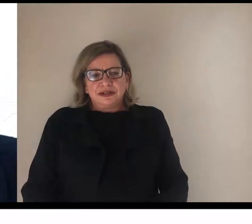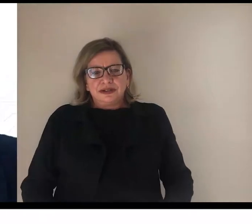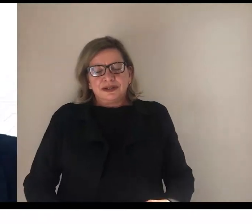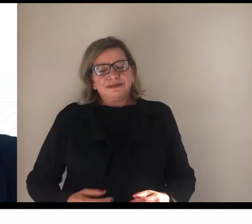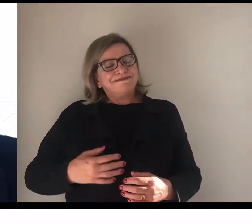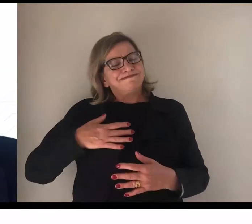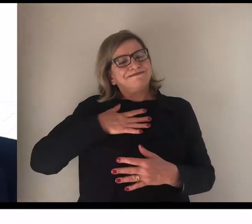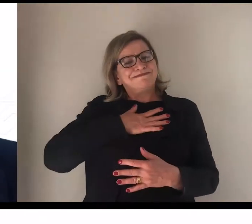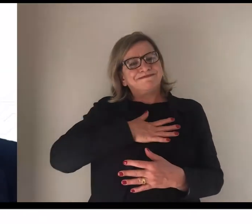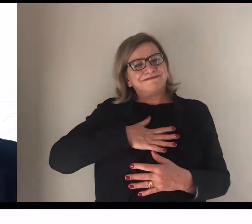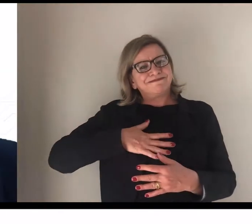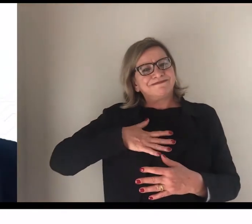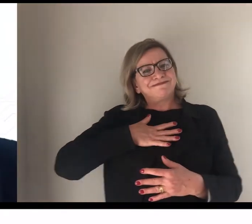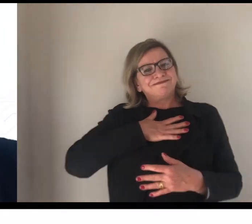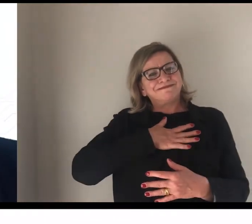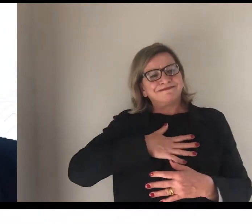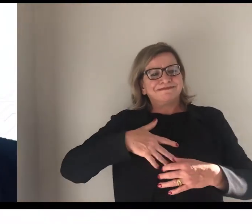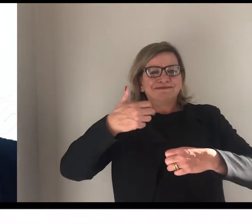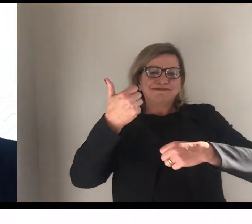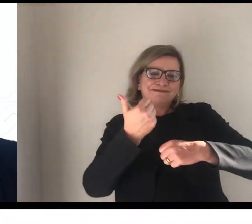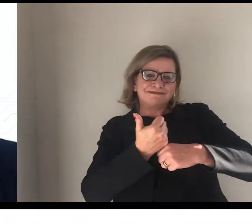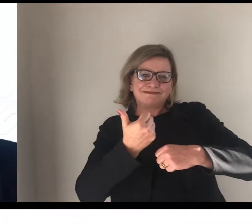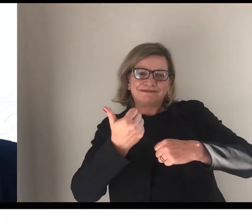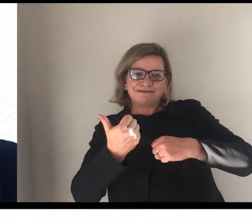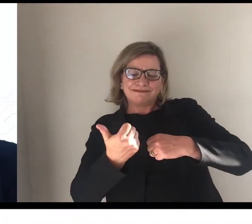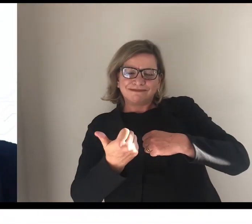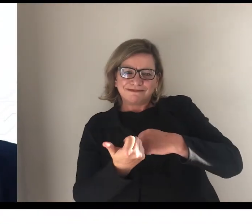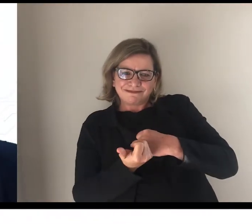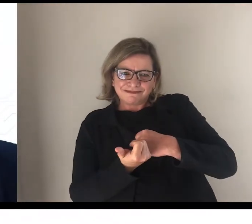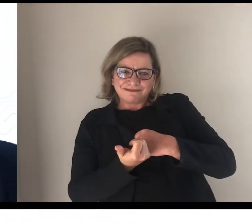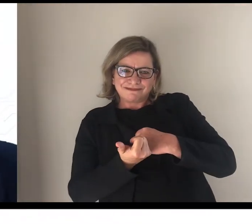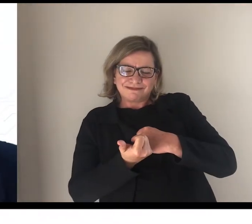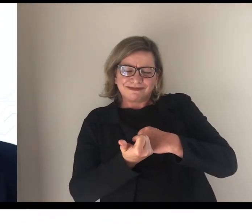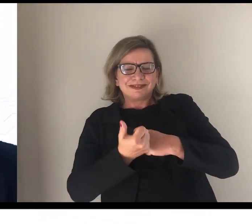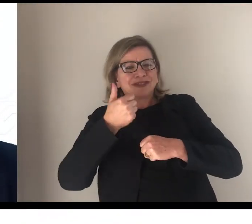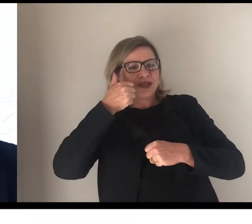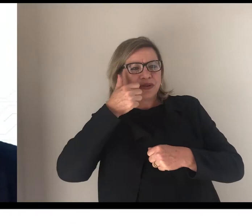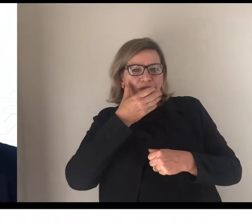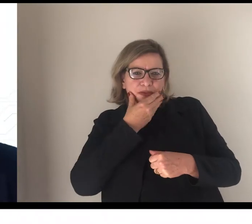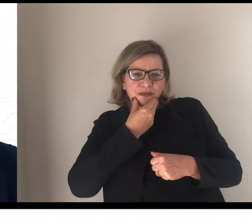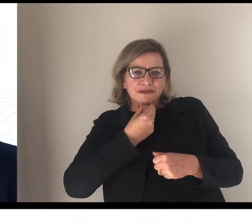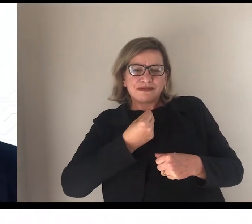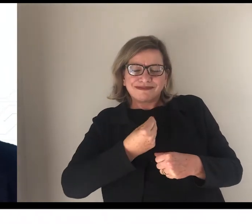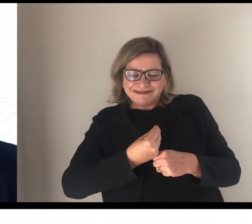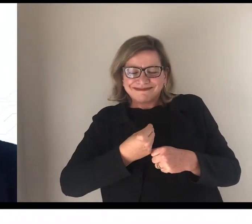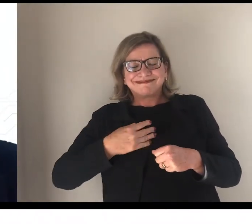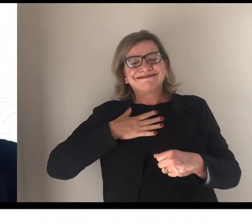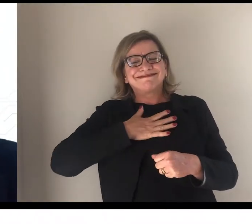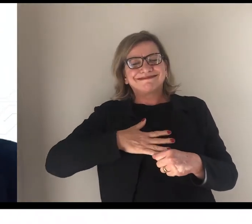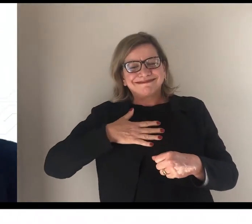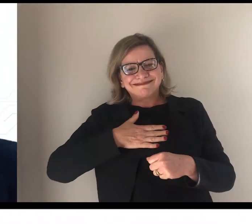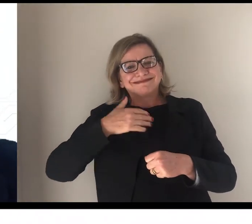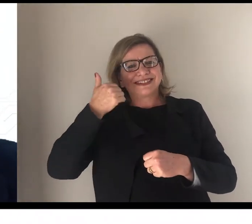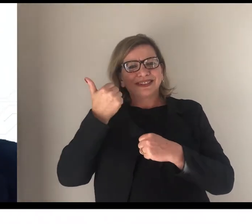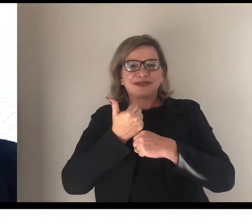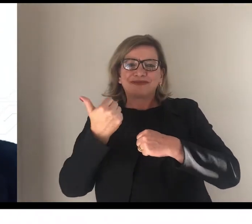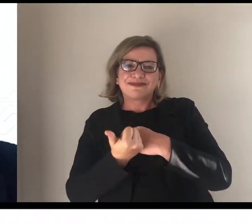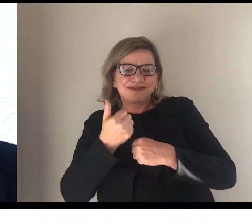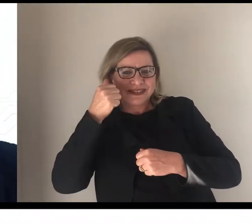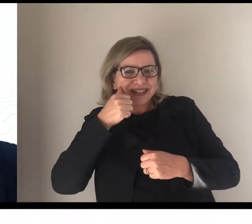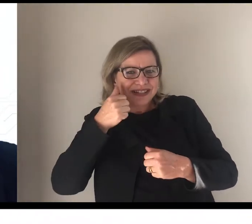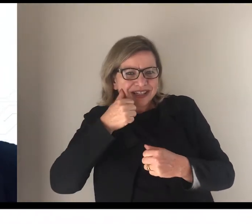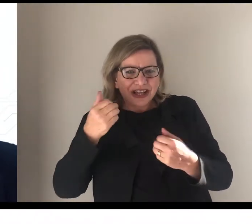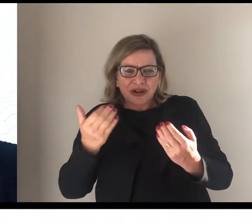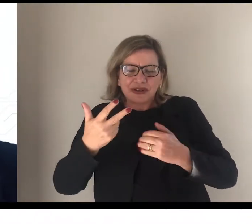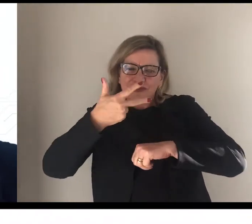Prezados tutores, prezadas tutoras, venho aqui nesse rápido vídeo